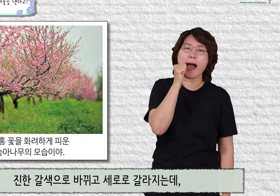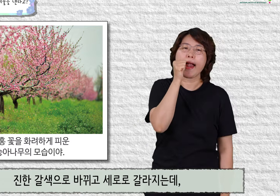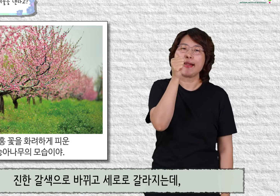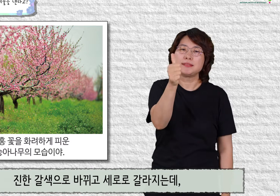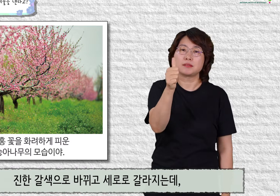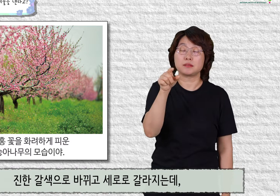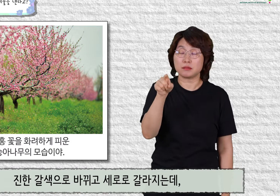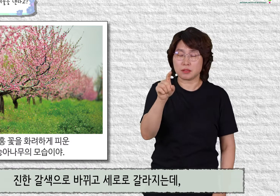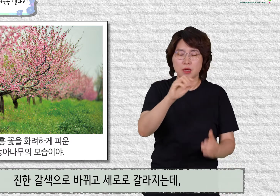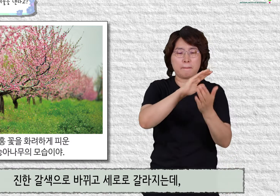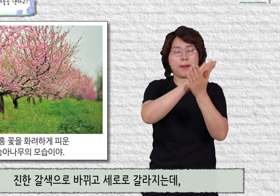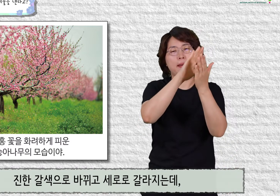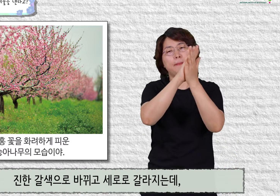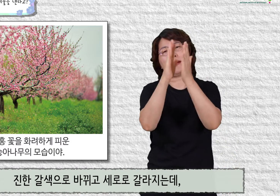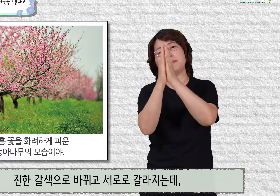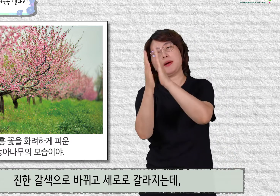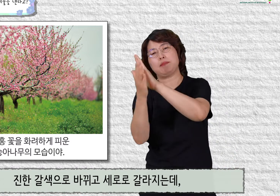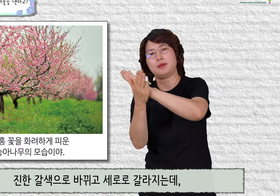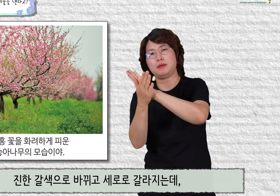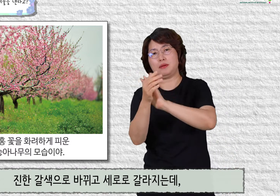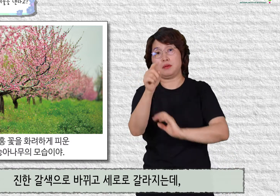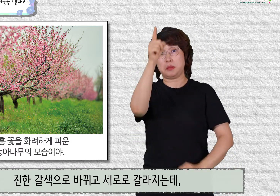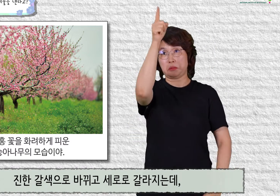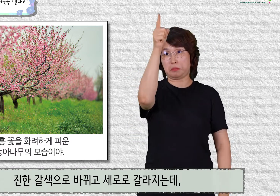바뀌고 세로로 갈라지는데,